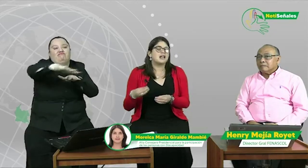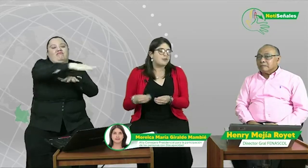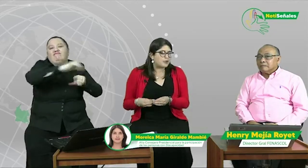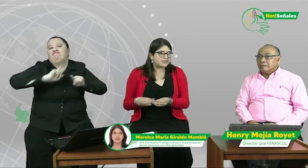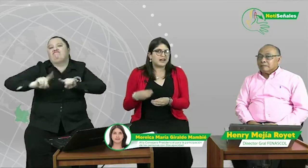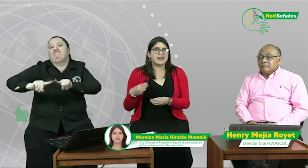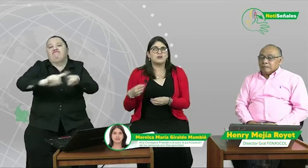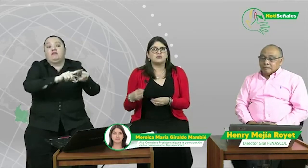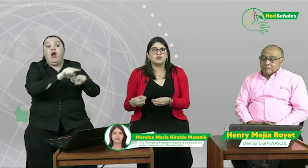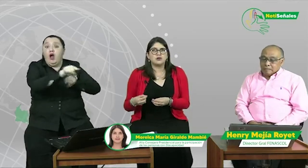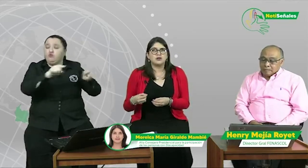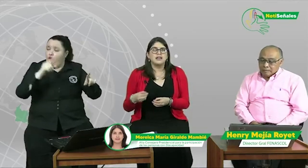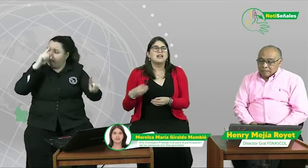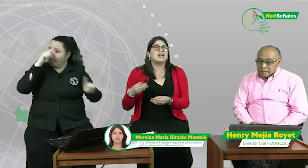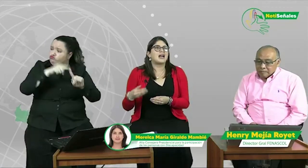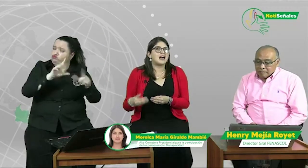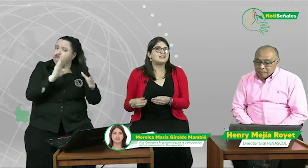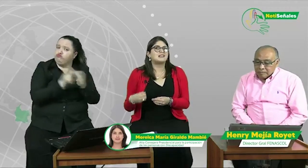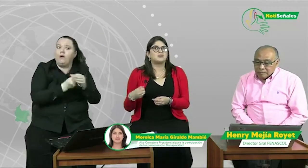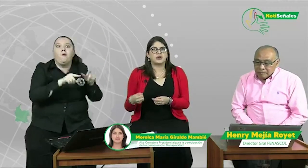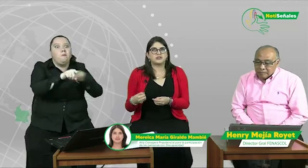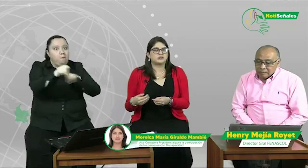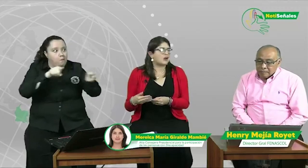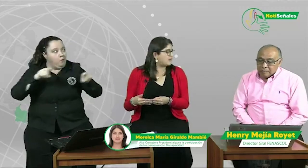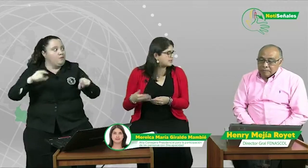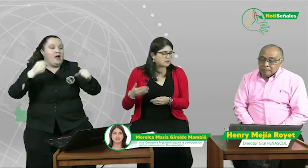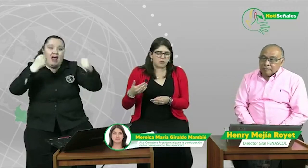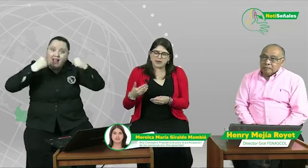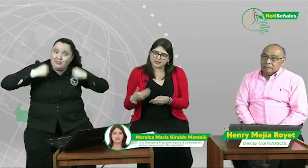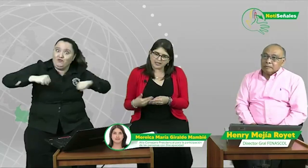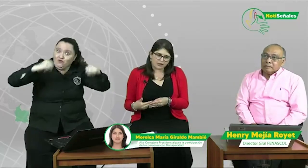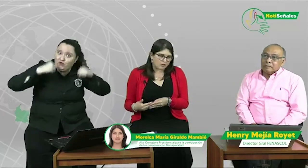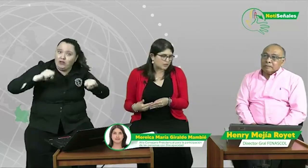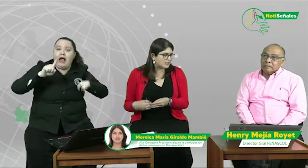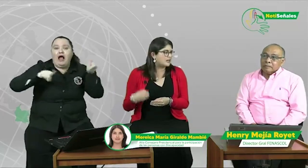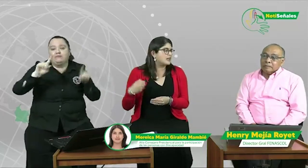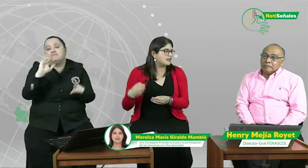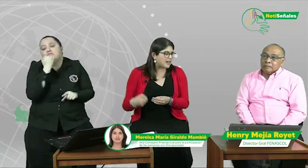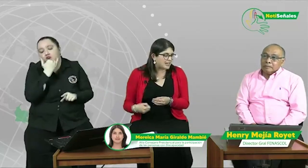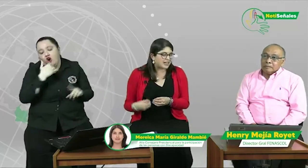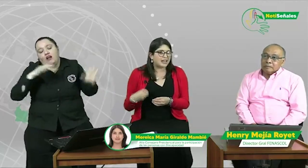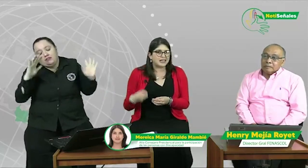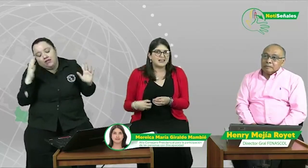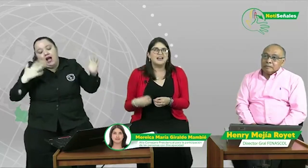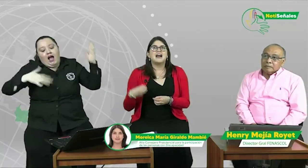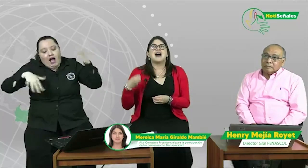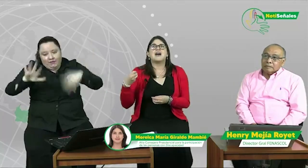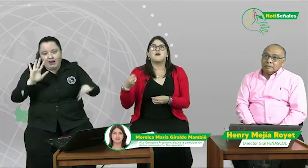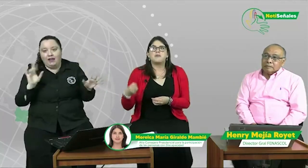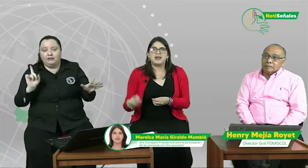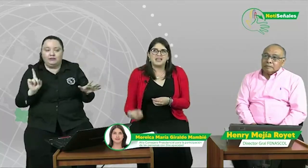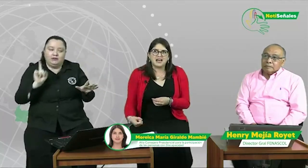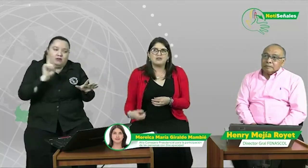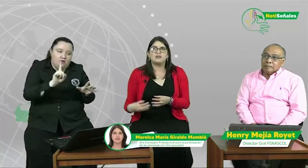apuestran a la inclusión, que hacen esfuerzos, a veces cometen errores y hay que ir acompañándolos,